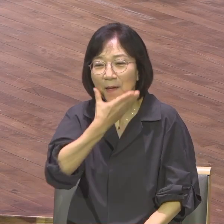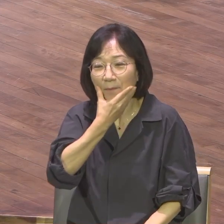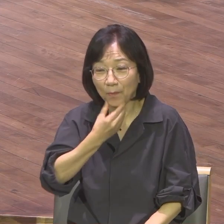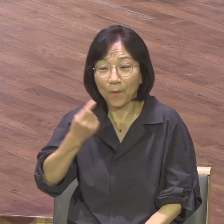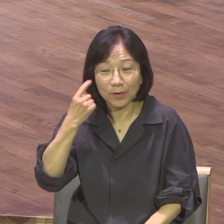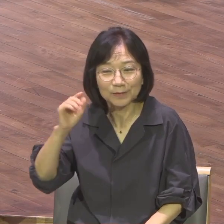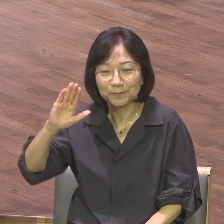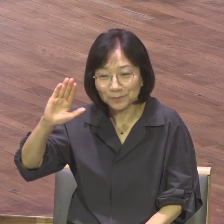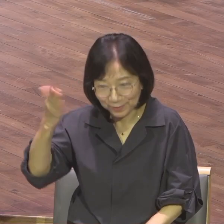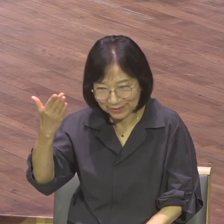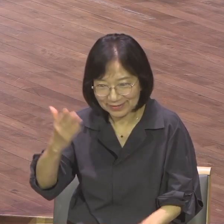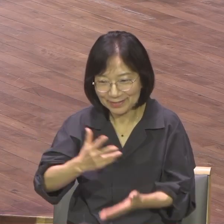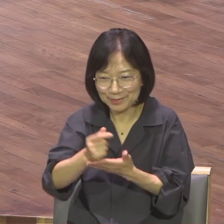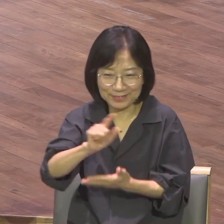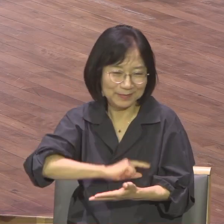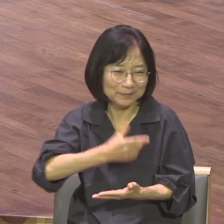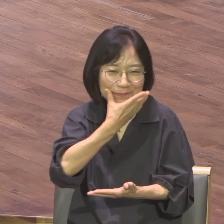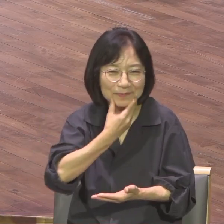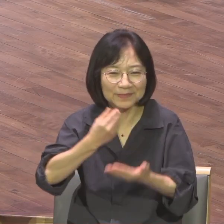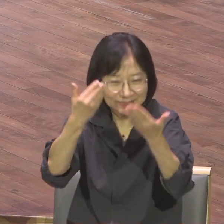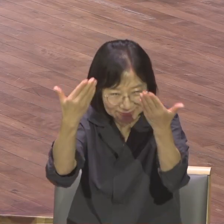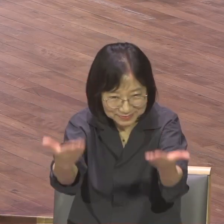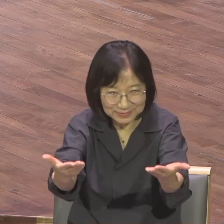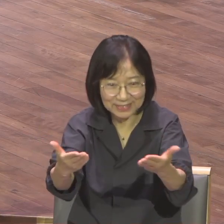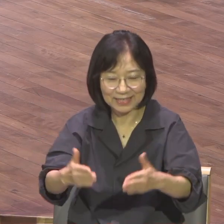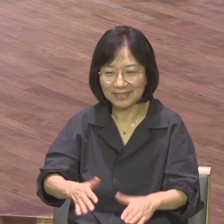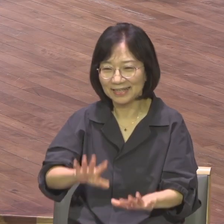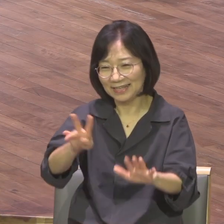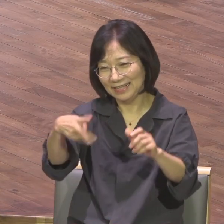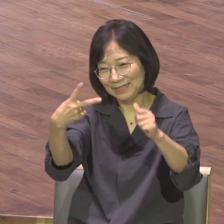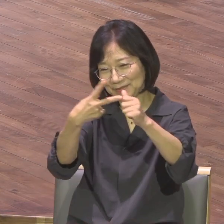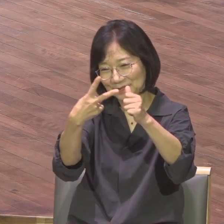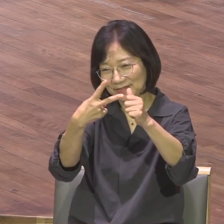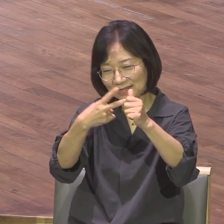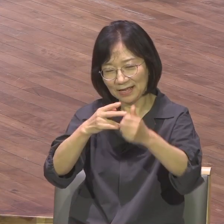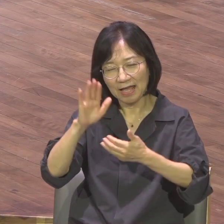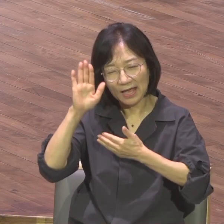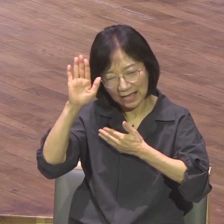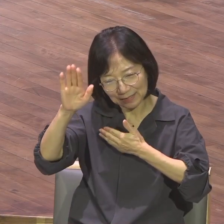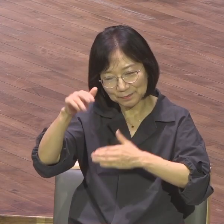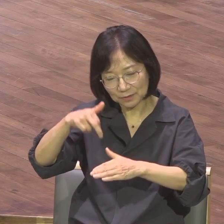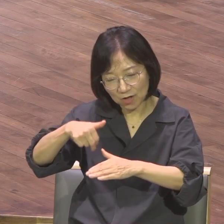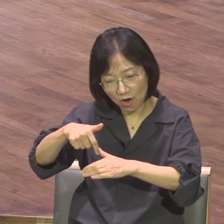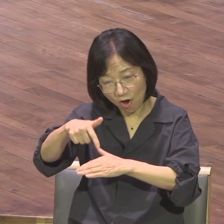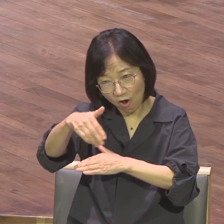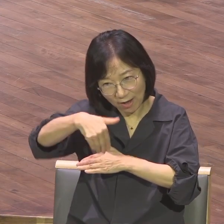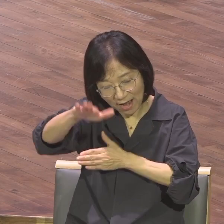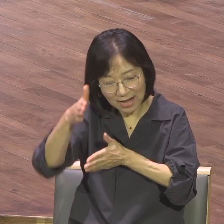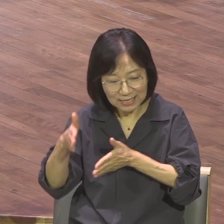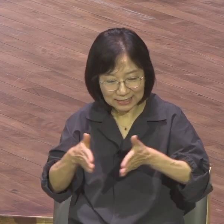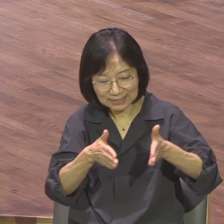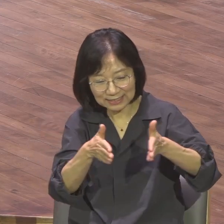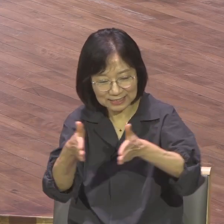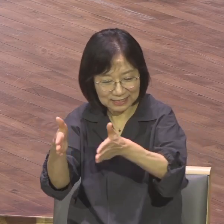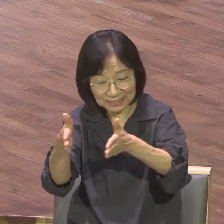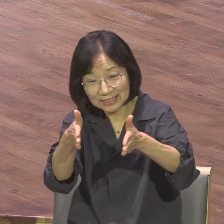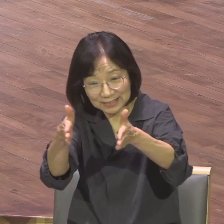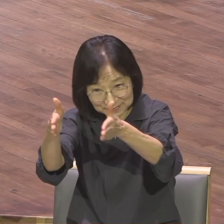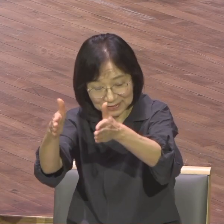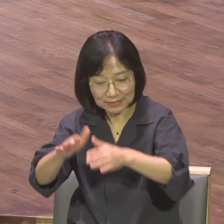이름으로 축복을 드립니다 두 번째는 앞으로 걸어가야 할 길입니다 오늘 사도행전 20장